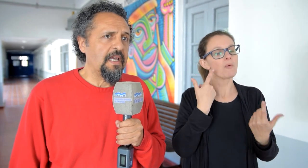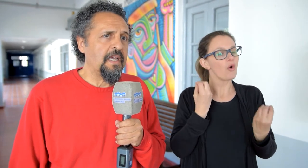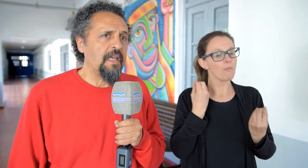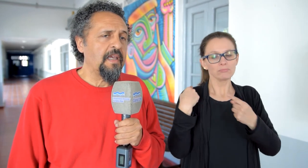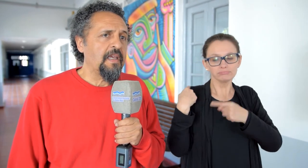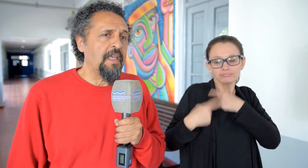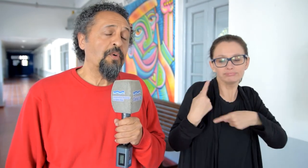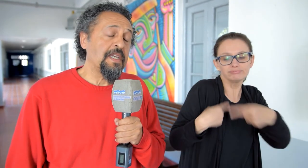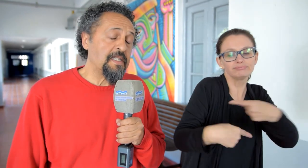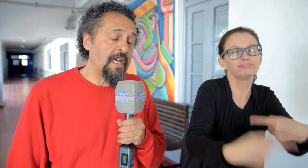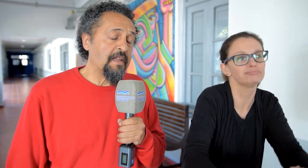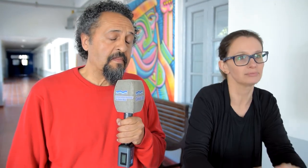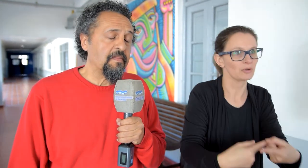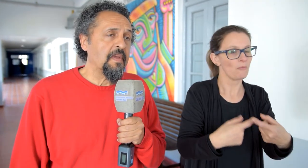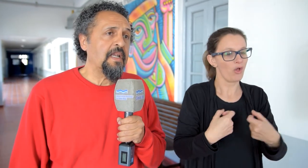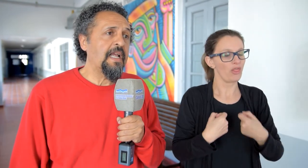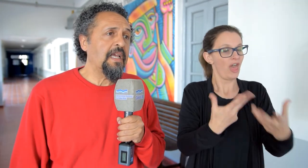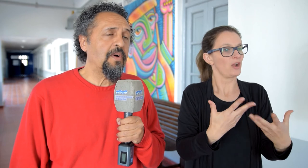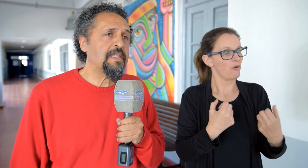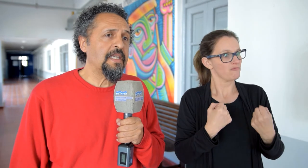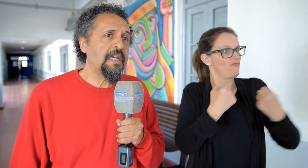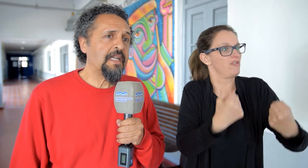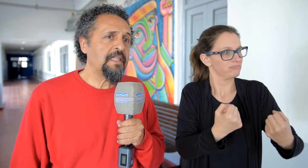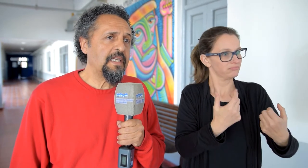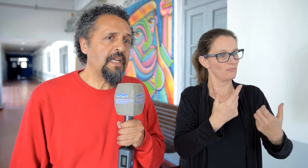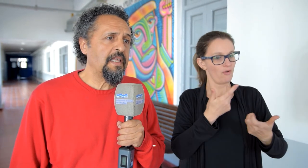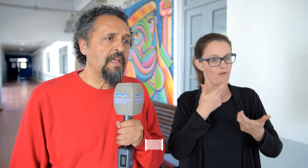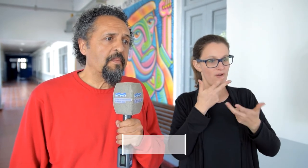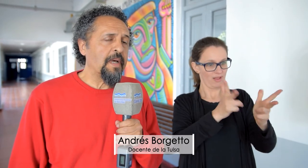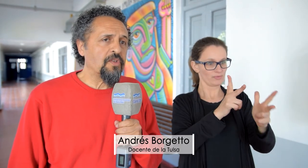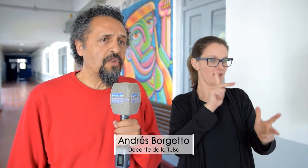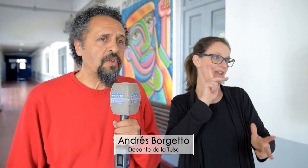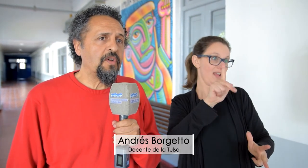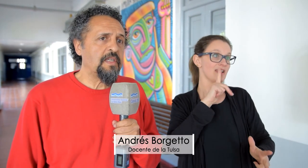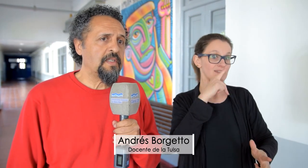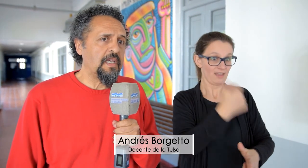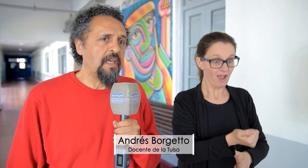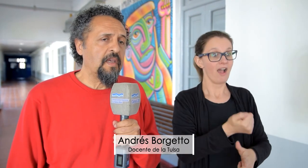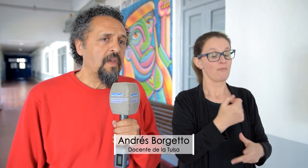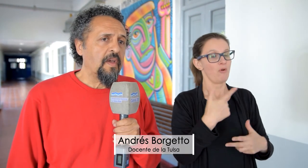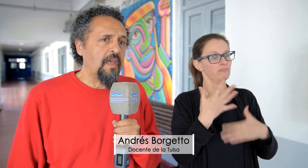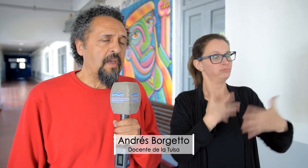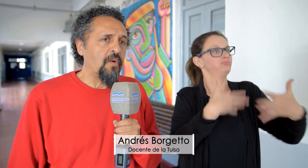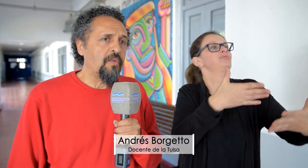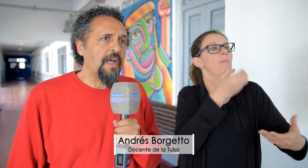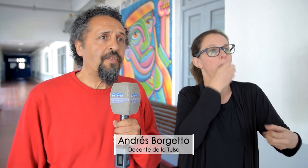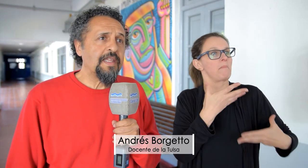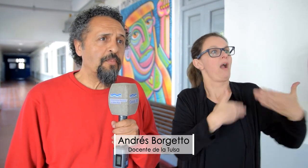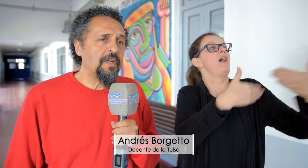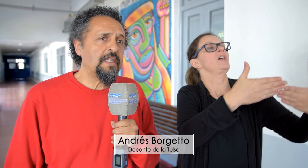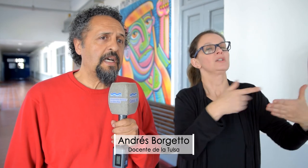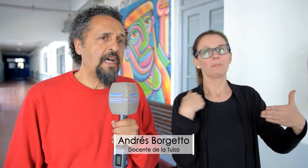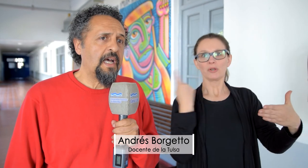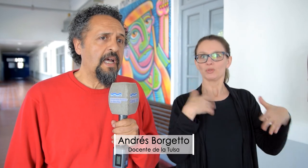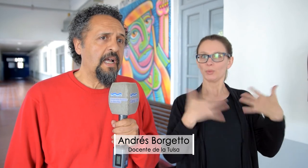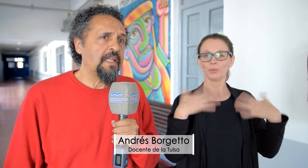y potenciar la lengua de señas argentina. Para nosotros es una fuerte